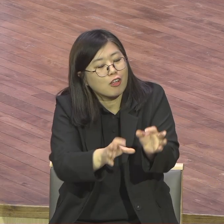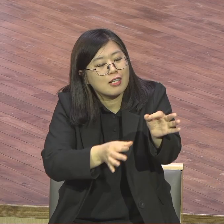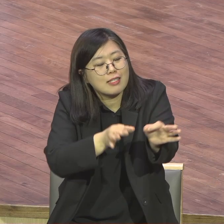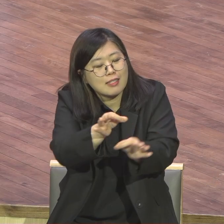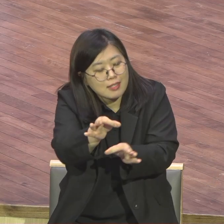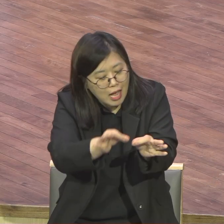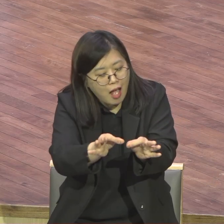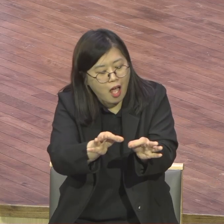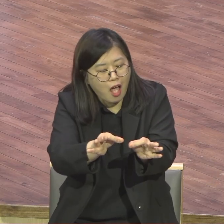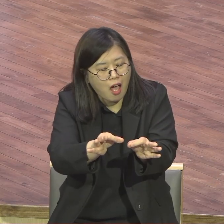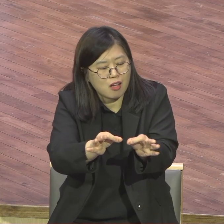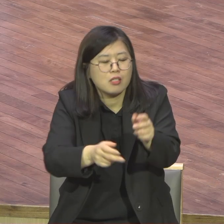축복을